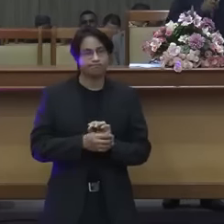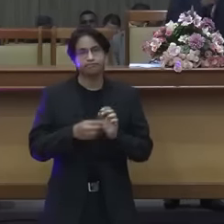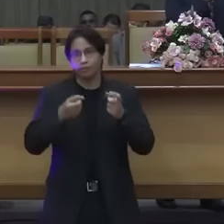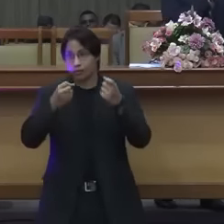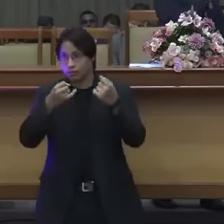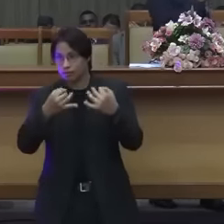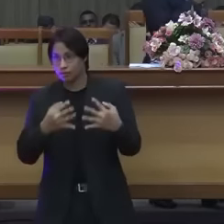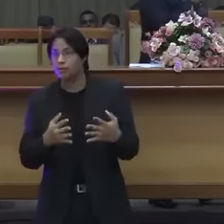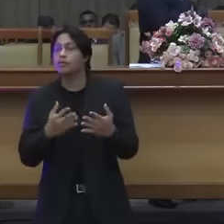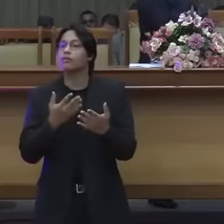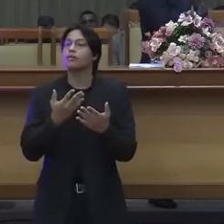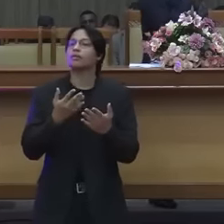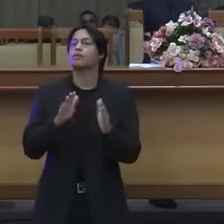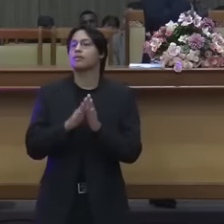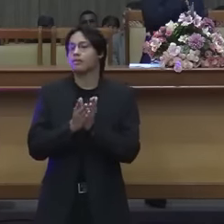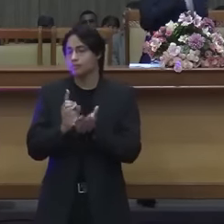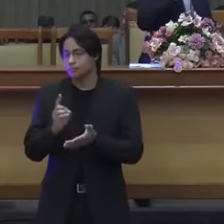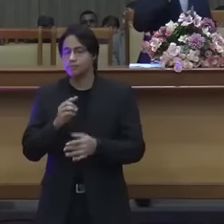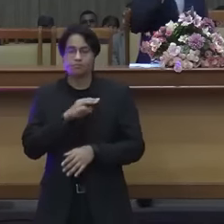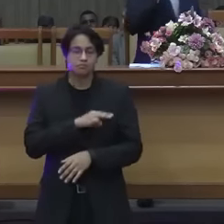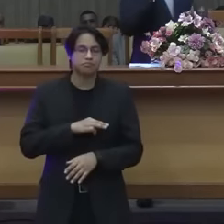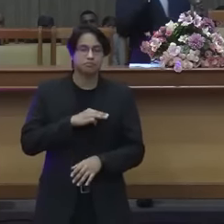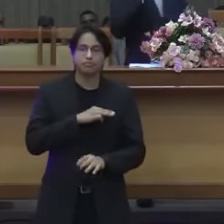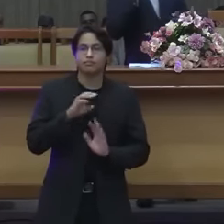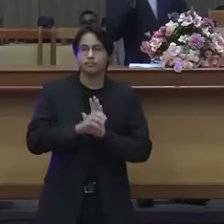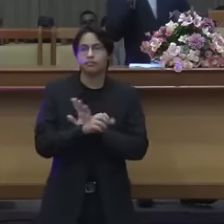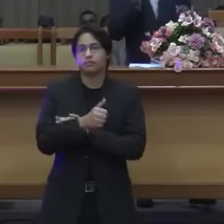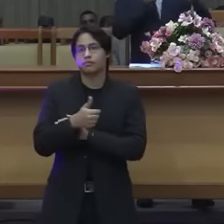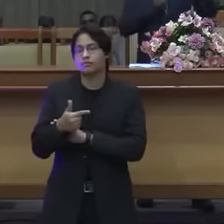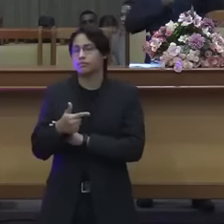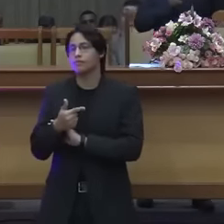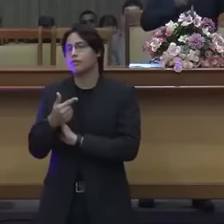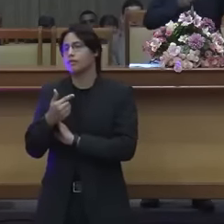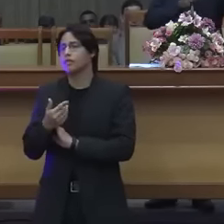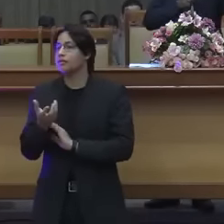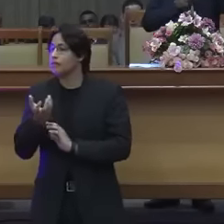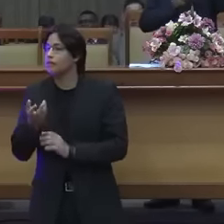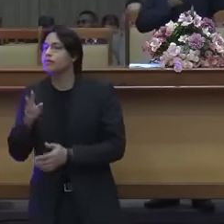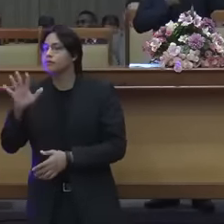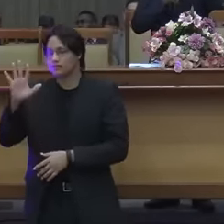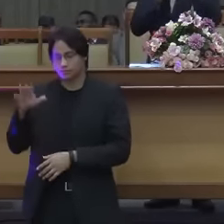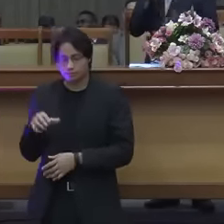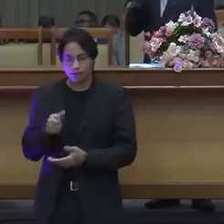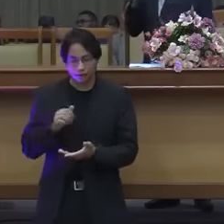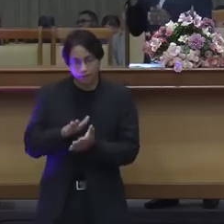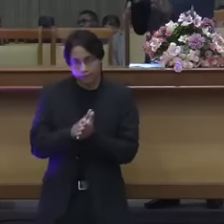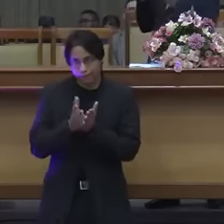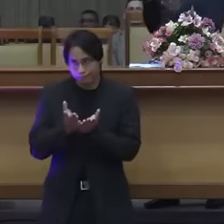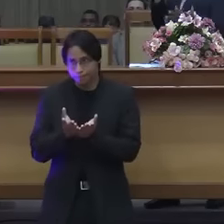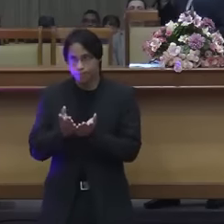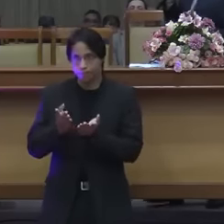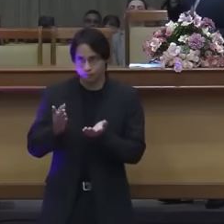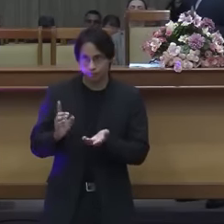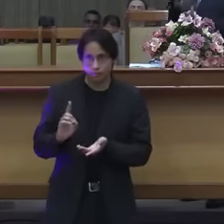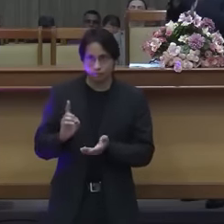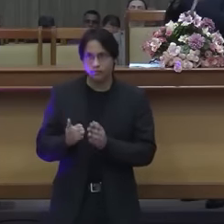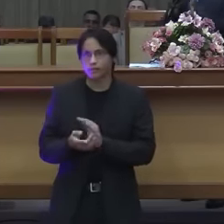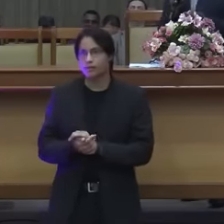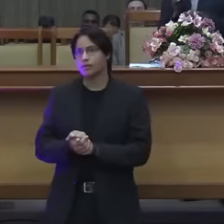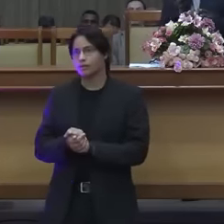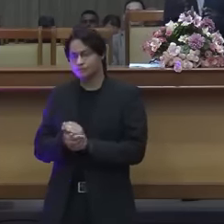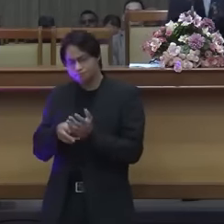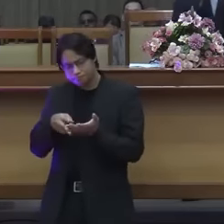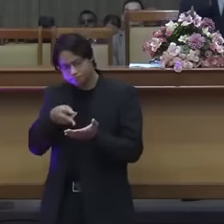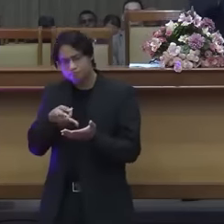12, eu quero que todos vocês fiquem com a bíblia aberta, seguindo o que está escrito aí,